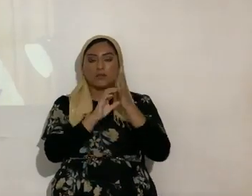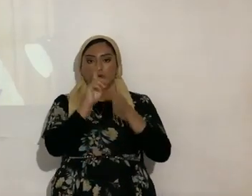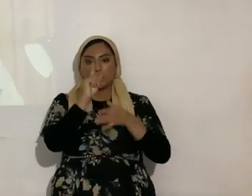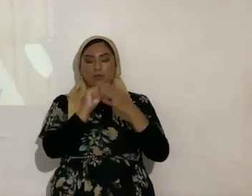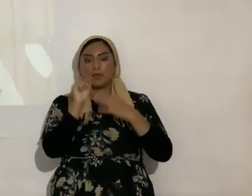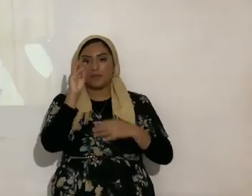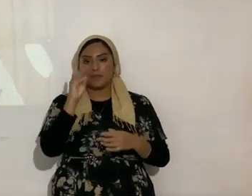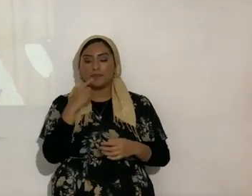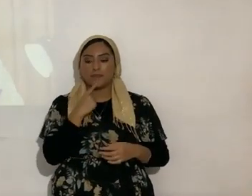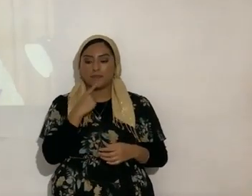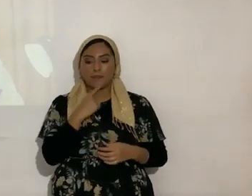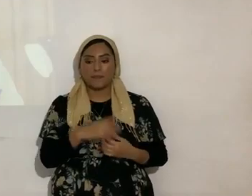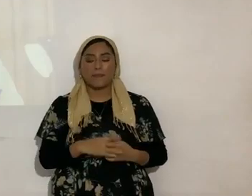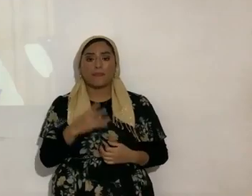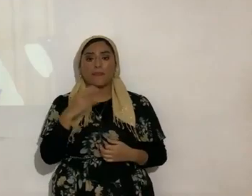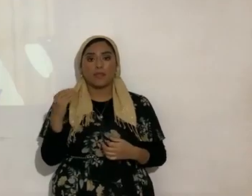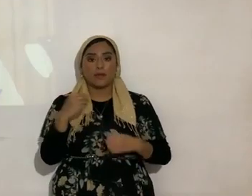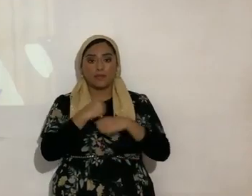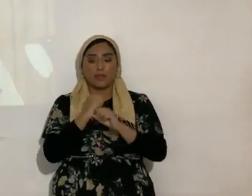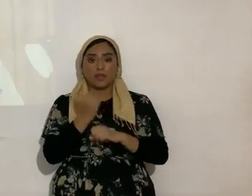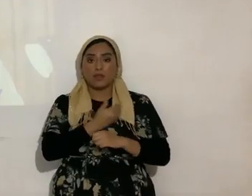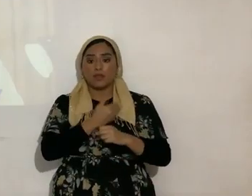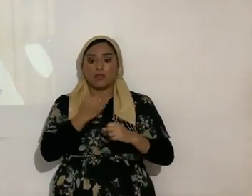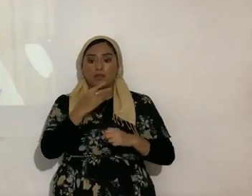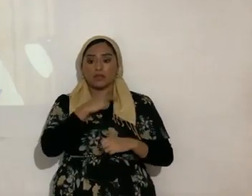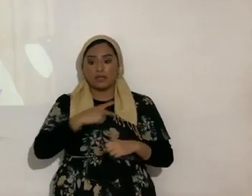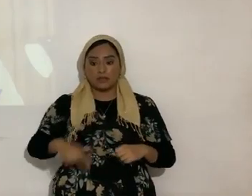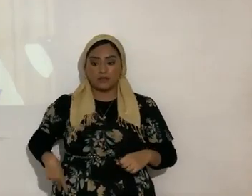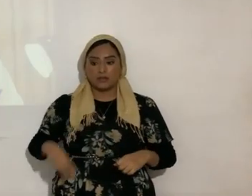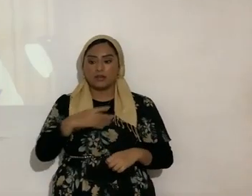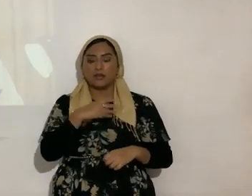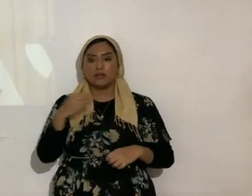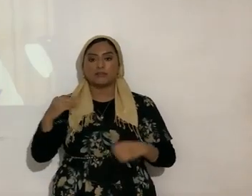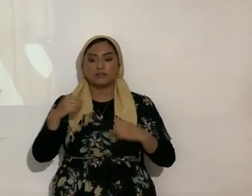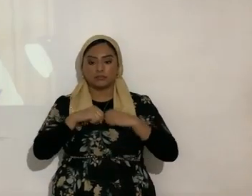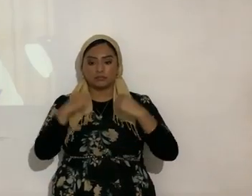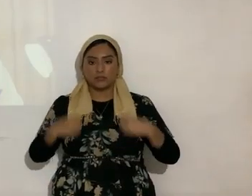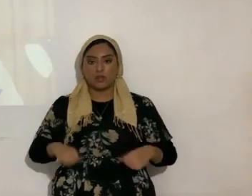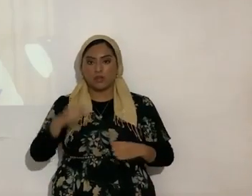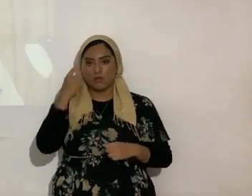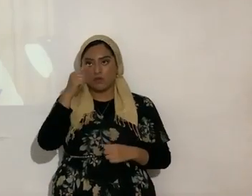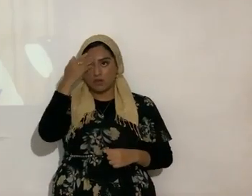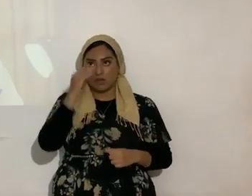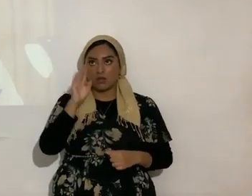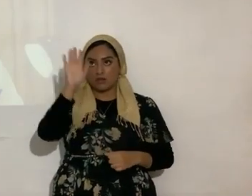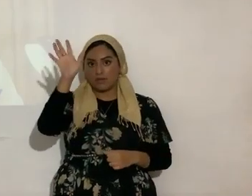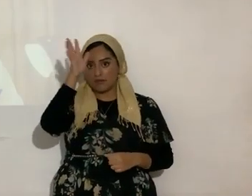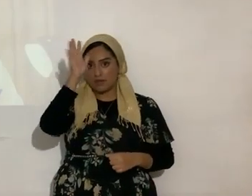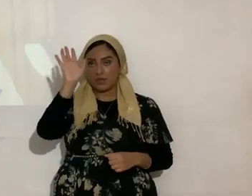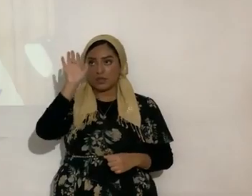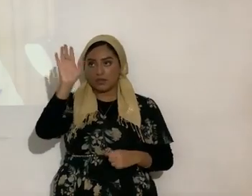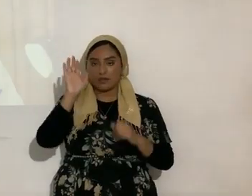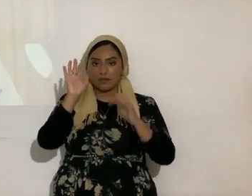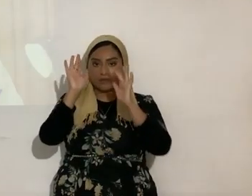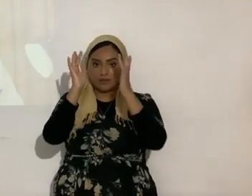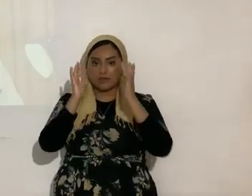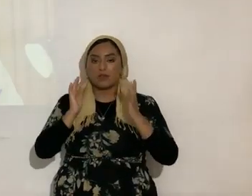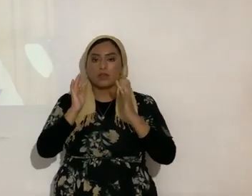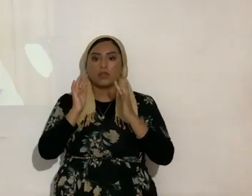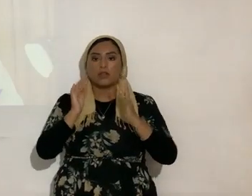dice y nos hizo reyes y koanin para el ojín su padre a ese alacabod e imperio por los siglos